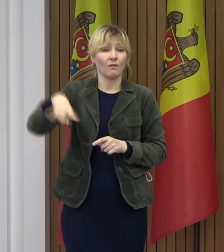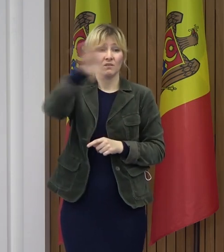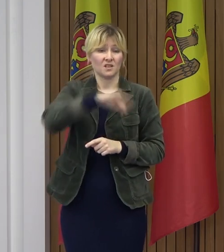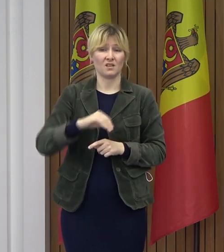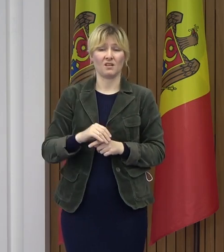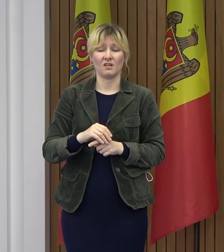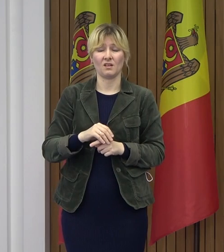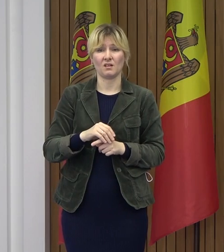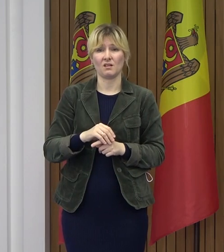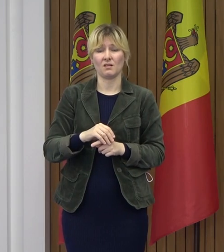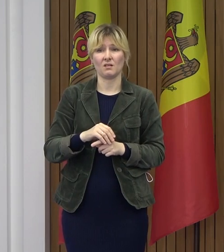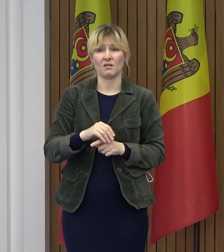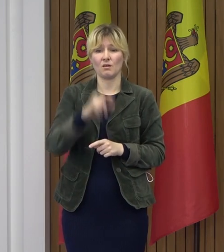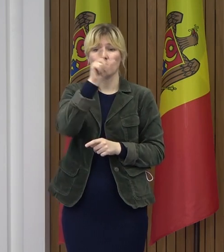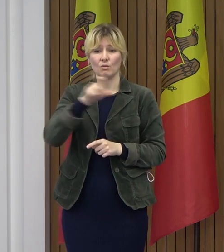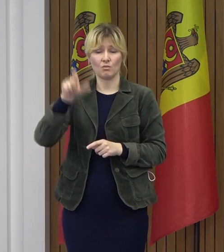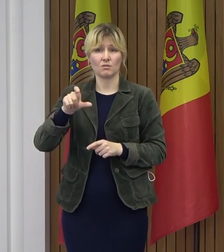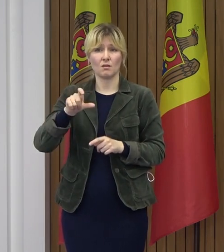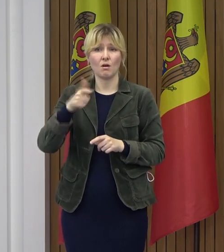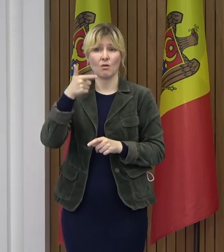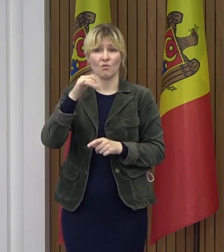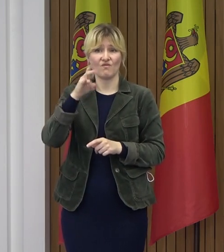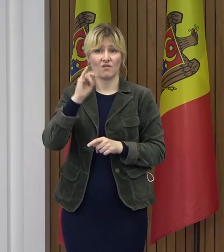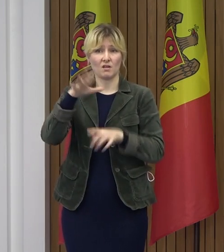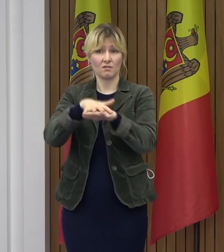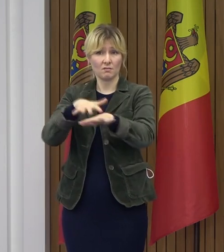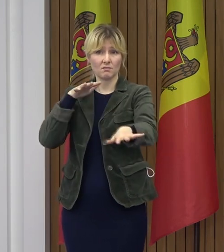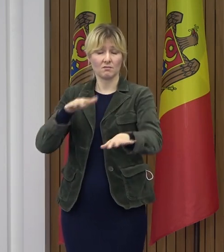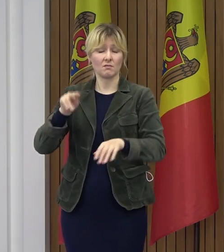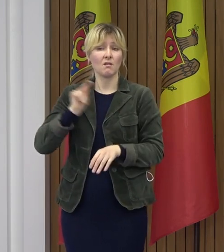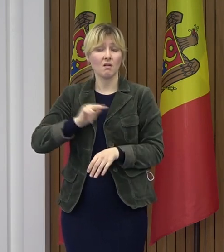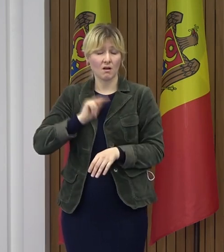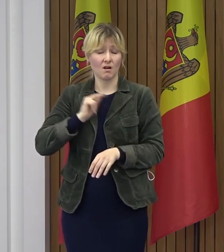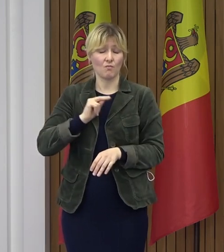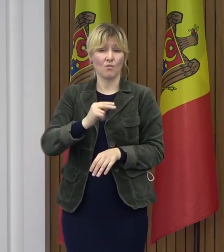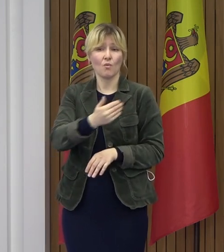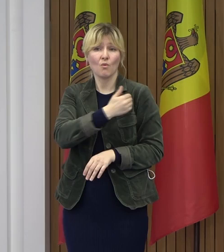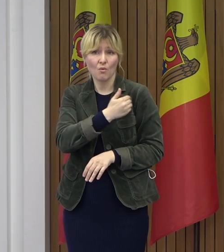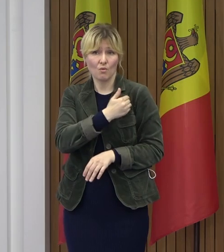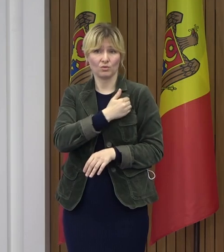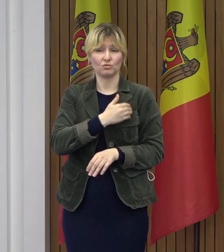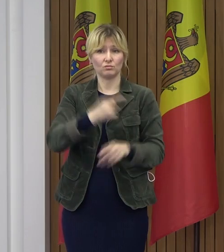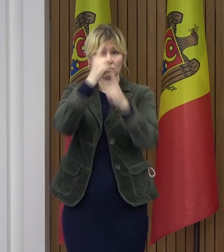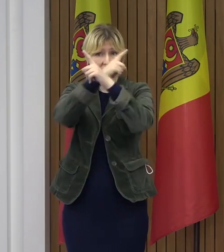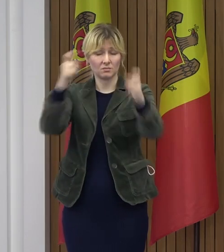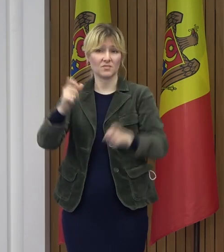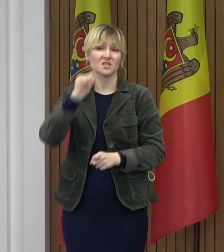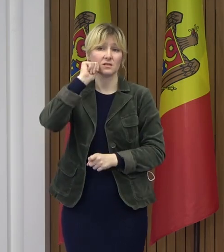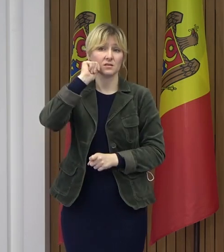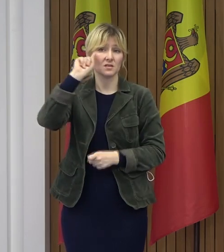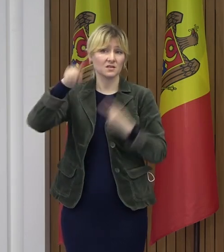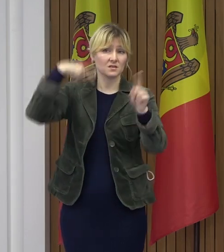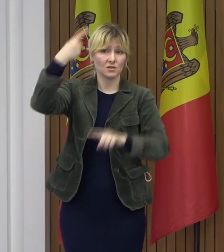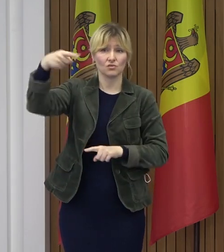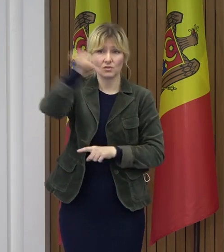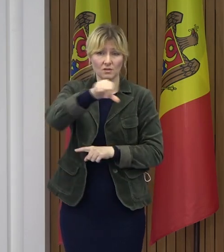Cred că este cazul, ca săptămână viitoare, să fie convocată o ședință specială a Parlamentului,